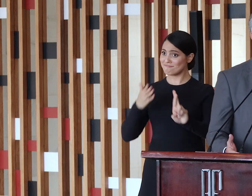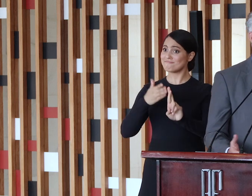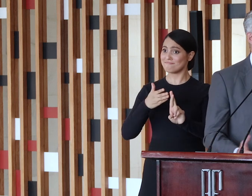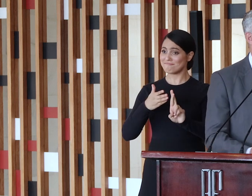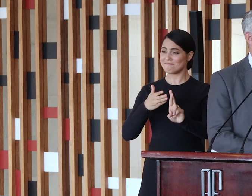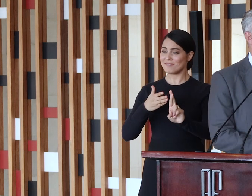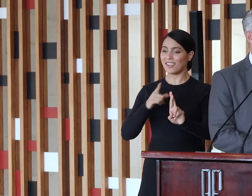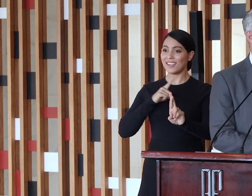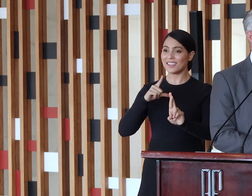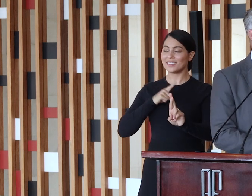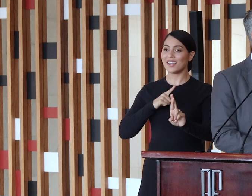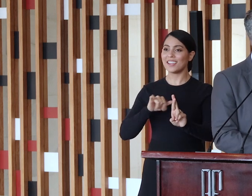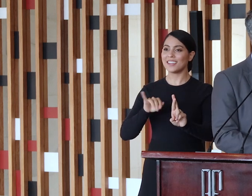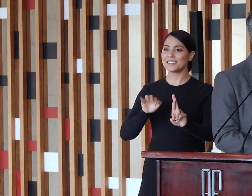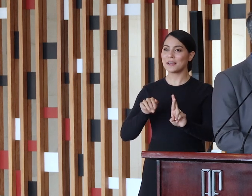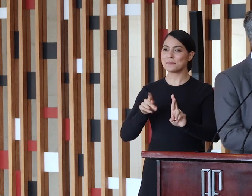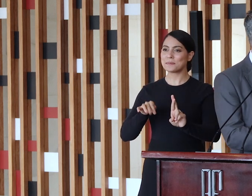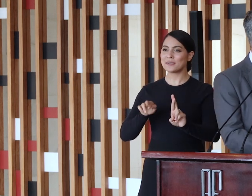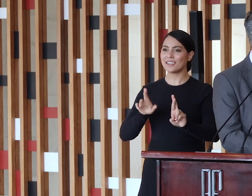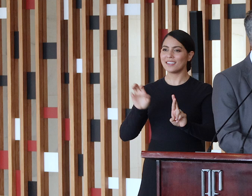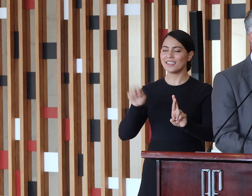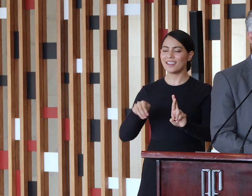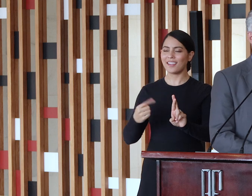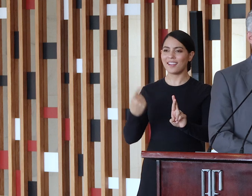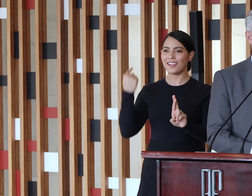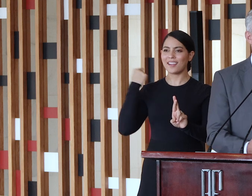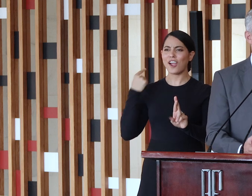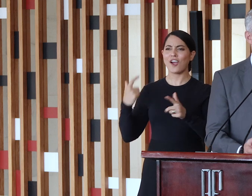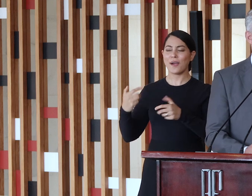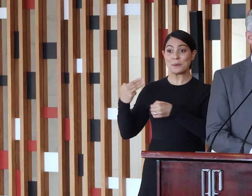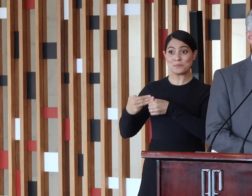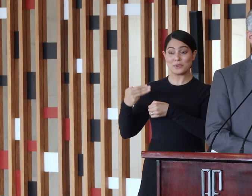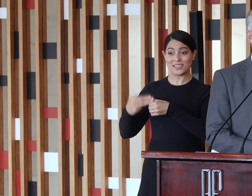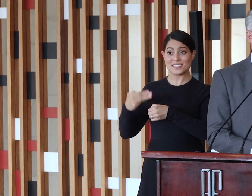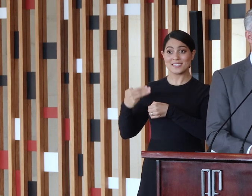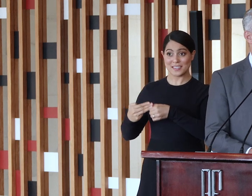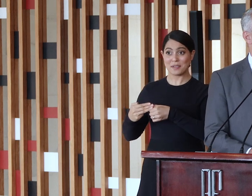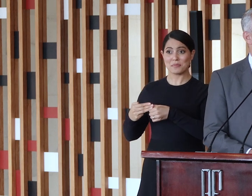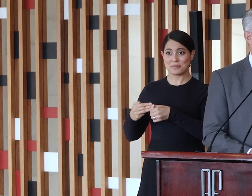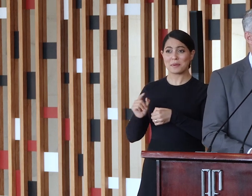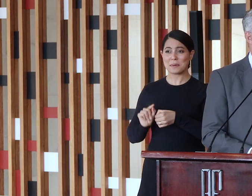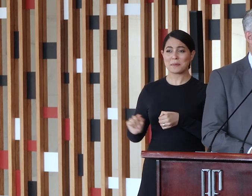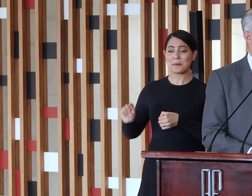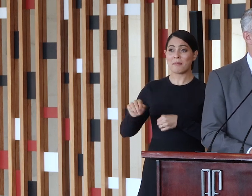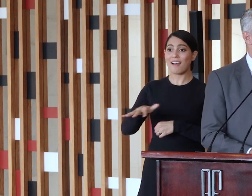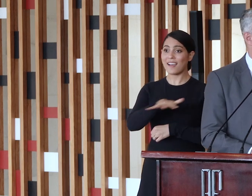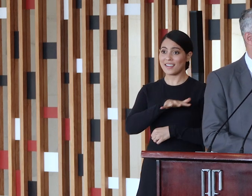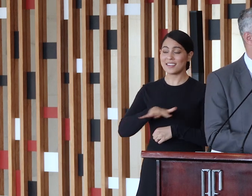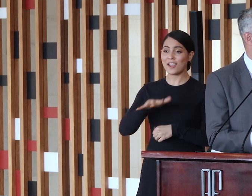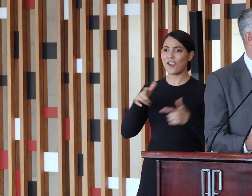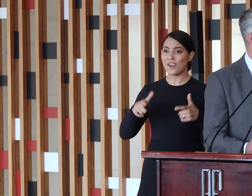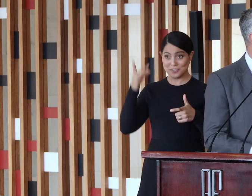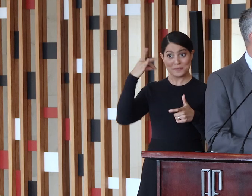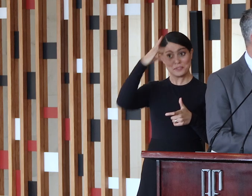Itapimirim, o nosso cachorro Itapimirim, que Itapimirim é o nosso município de origem de todos nós do setor de rocha no Espírito Santo.